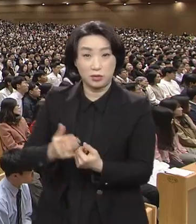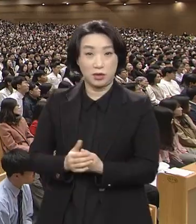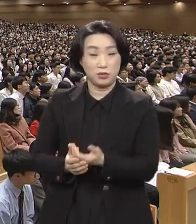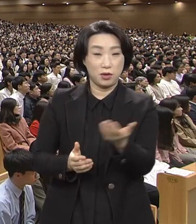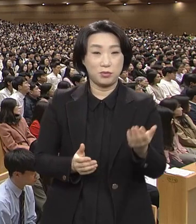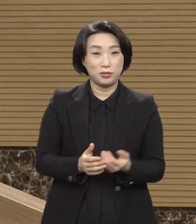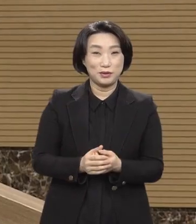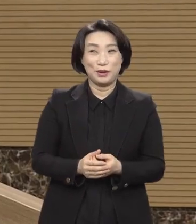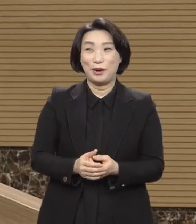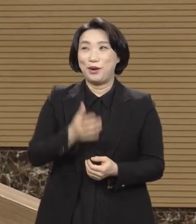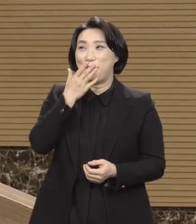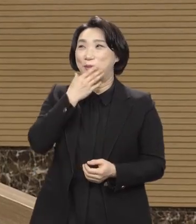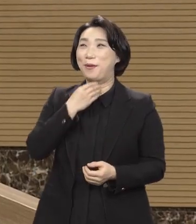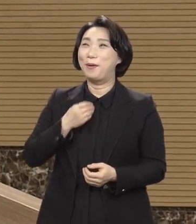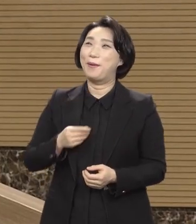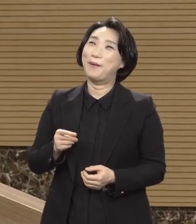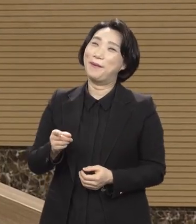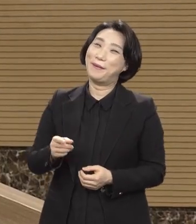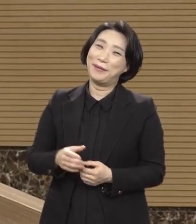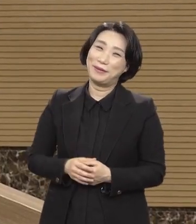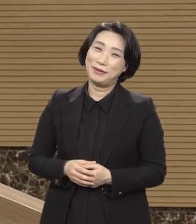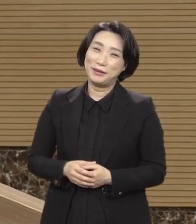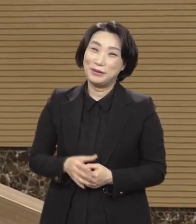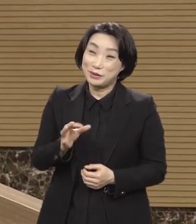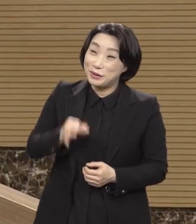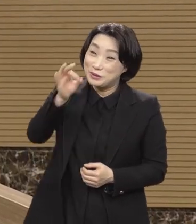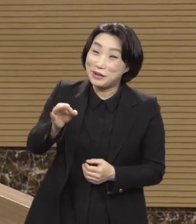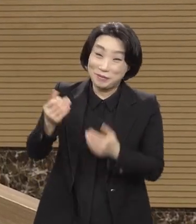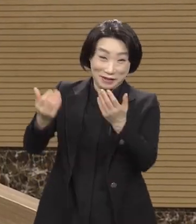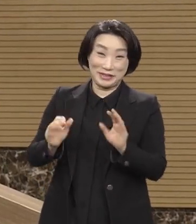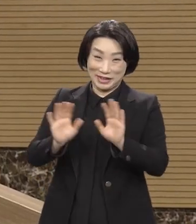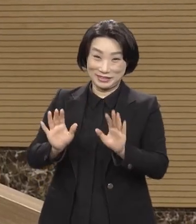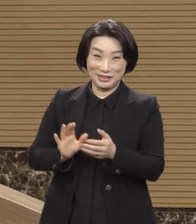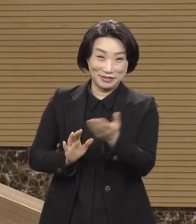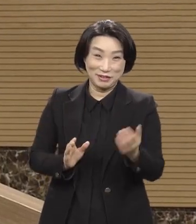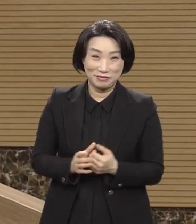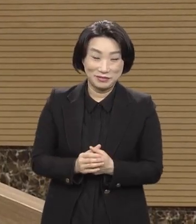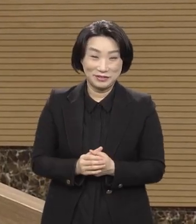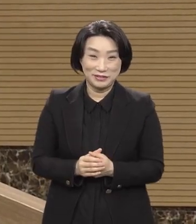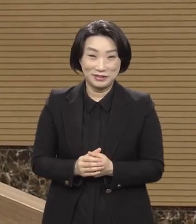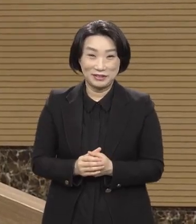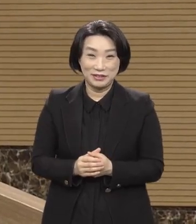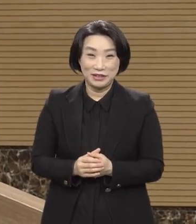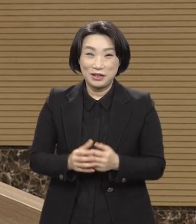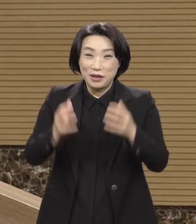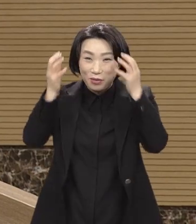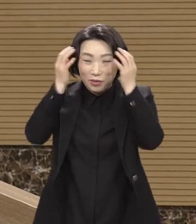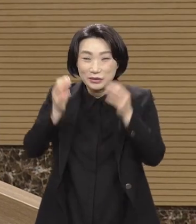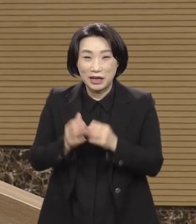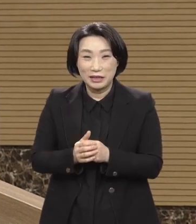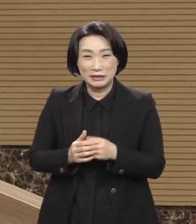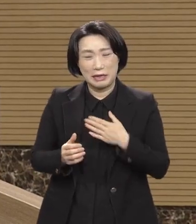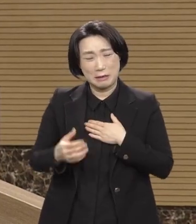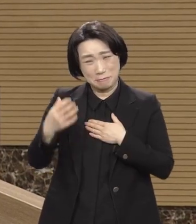복이 어디있어 아멘 돈 내고 받으라는 게 아니고 고난을 집으로 받으라는 게 아니고